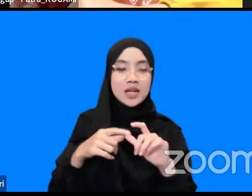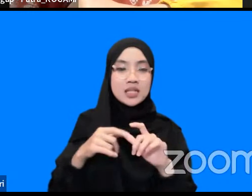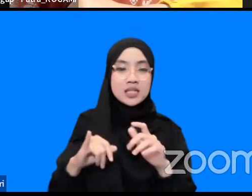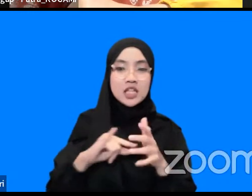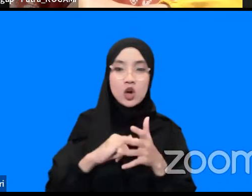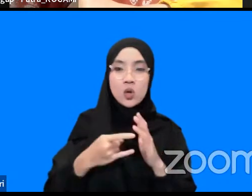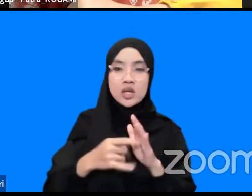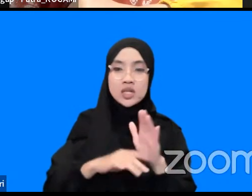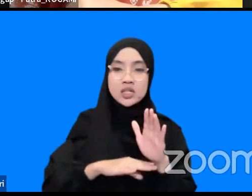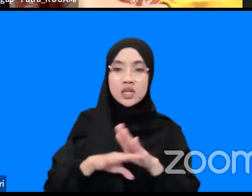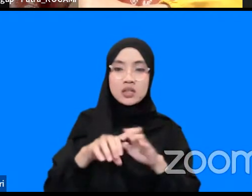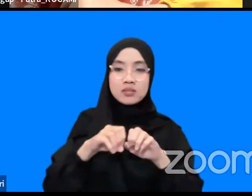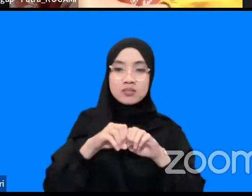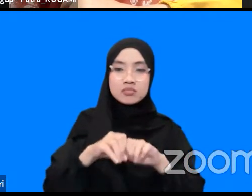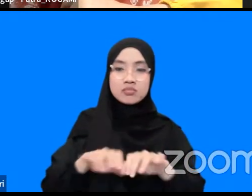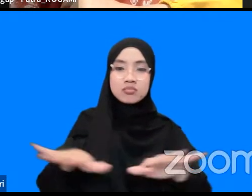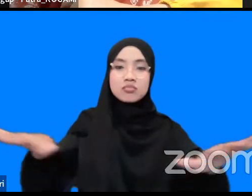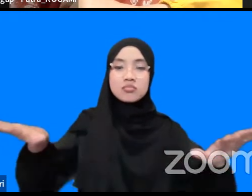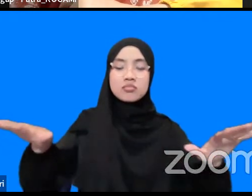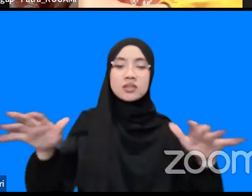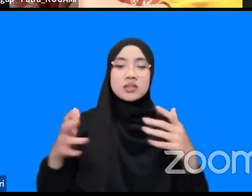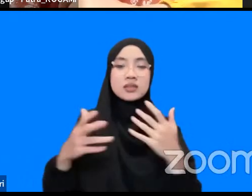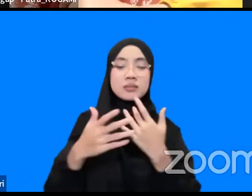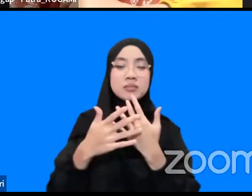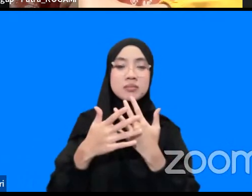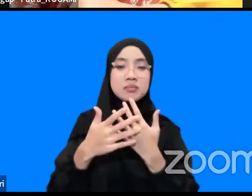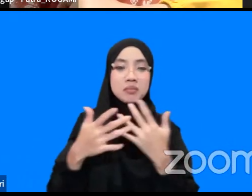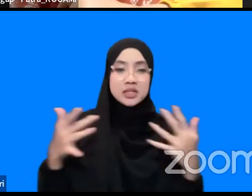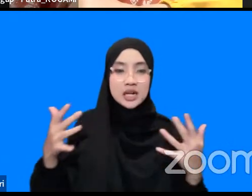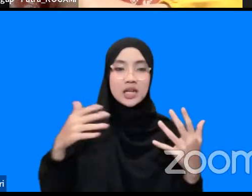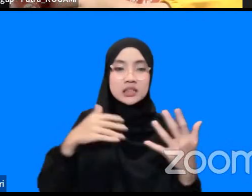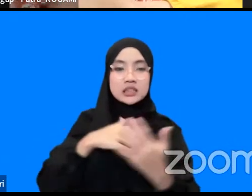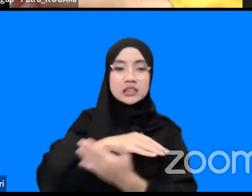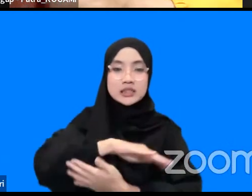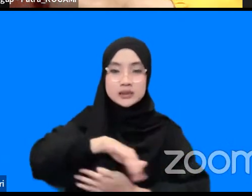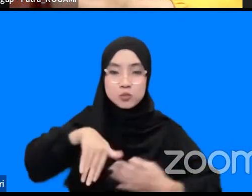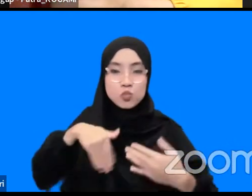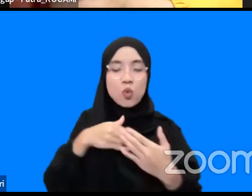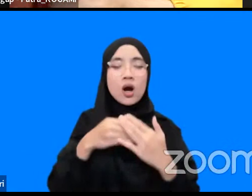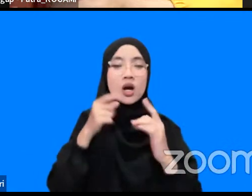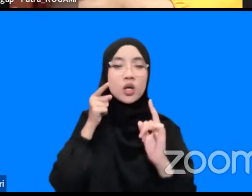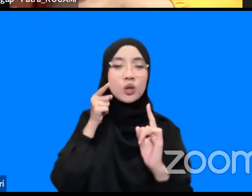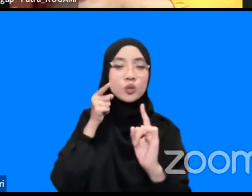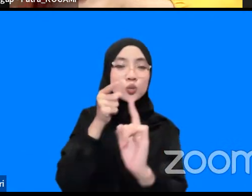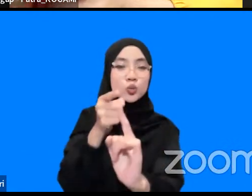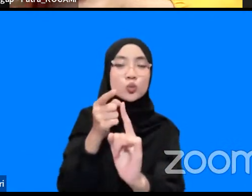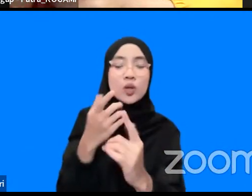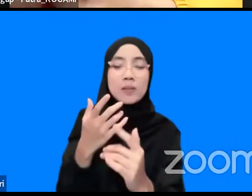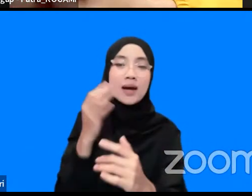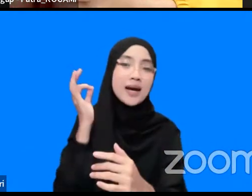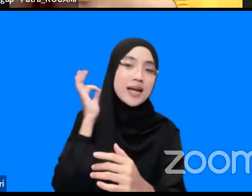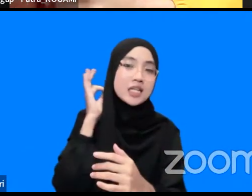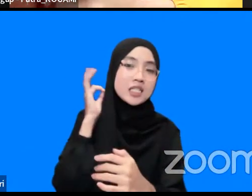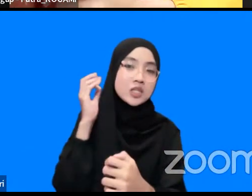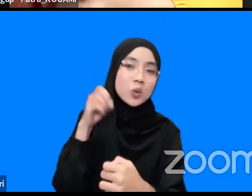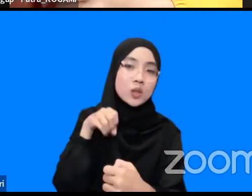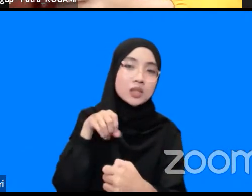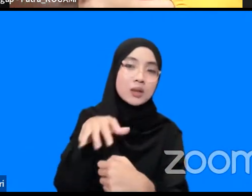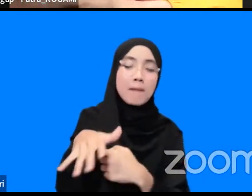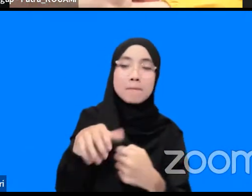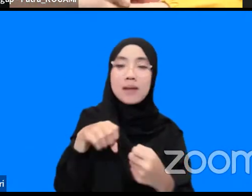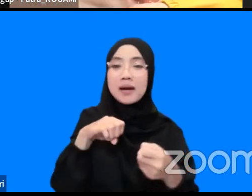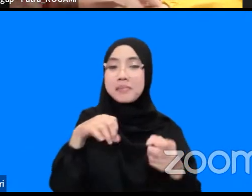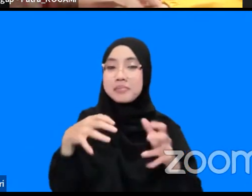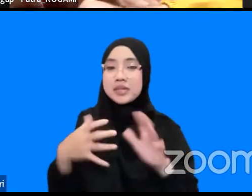ke seluruh masyarakat agar risiko yang terdampak dari bencana